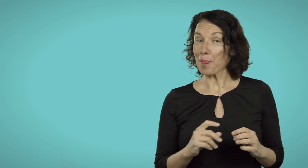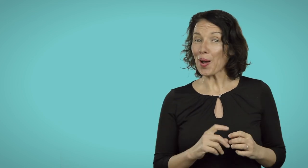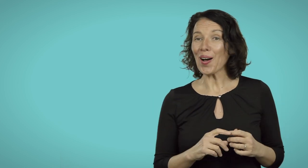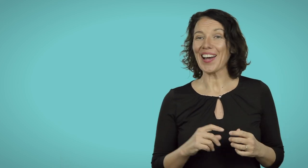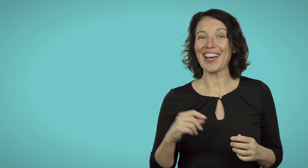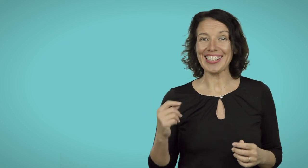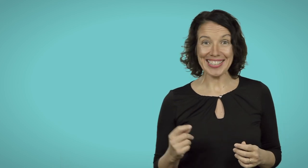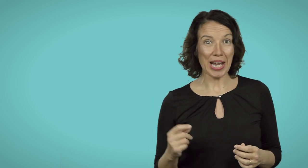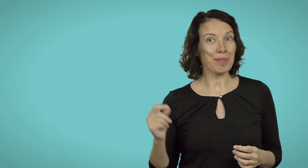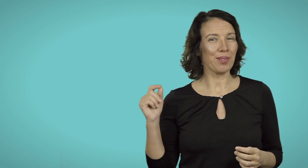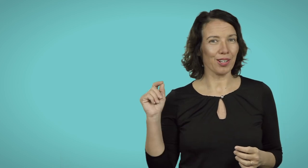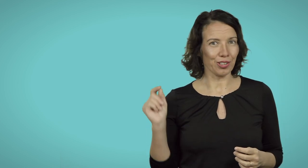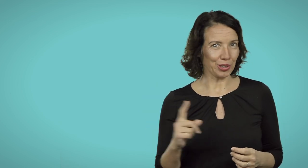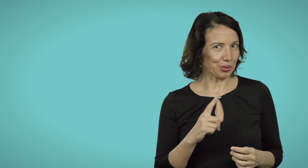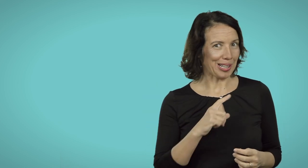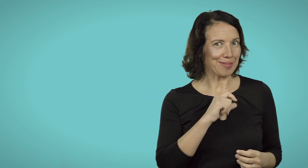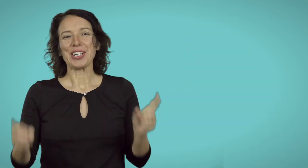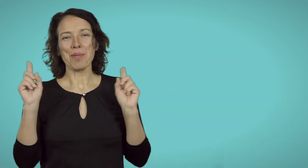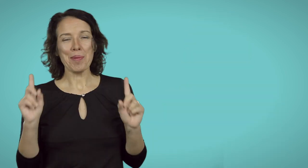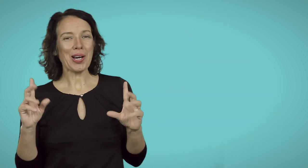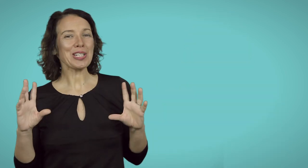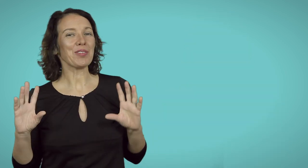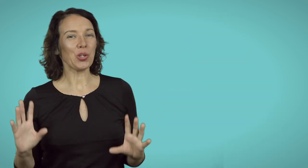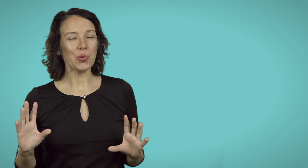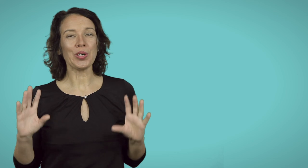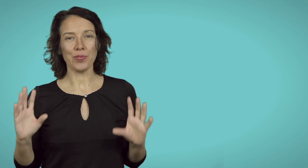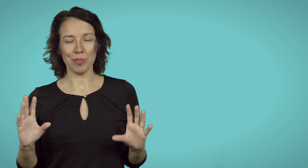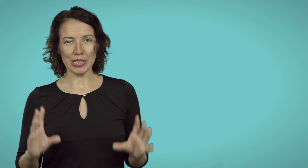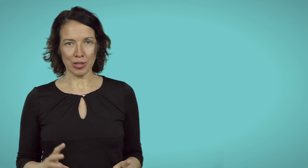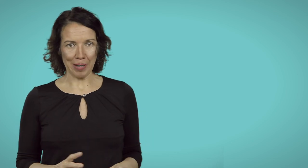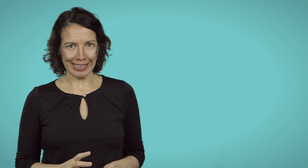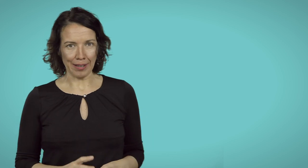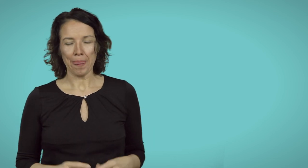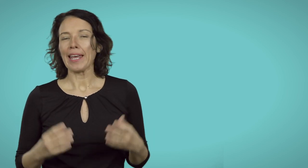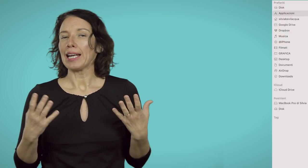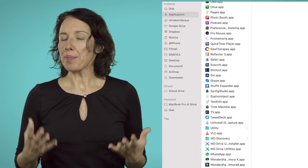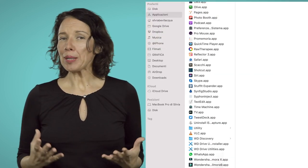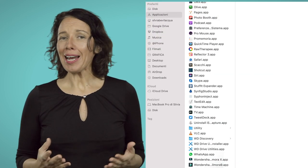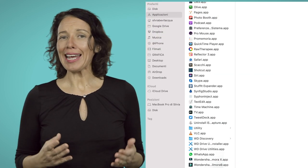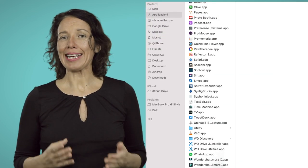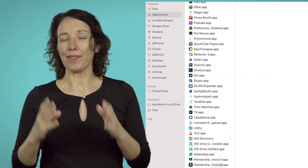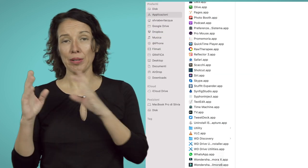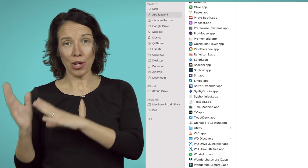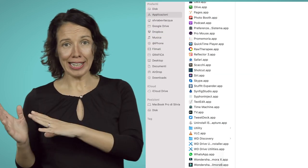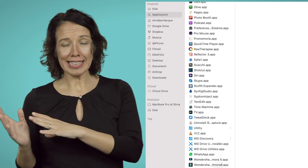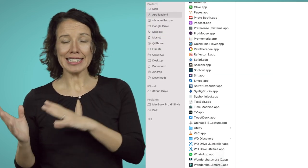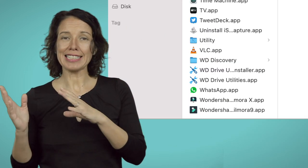però iniziamo con il tutorial. Come prima cosa vi do alcune informazioni pratiche. La prima è che Filmora X si